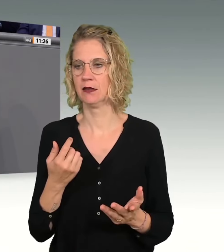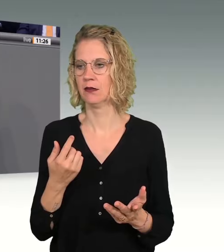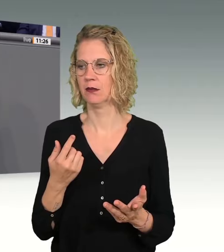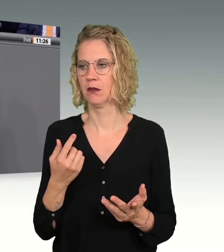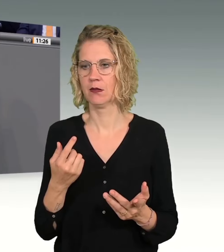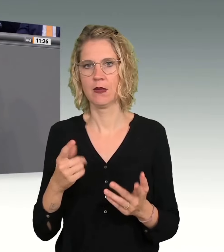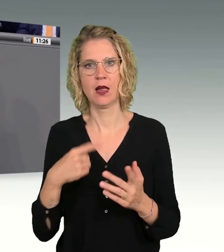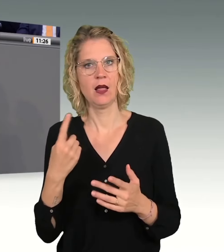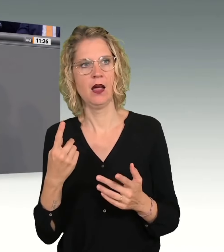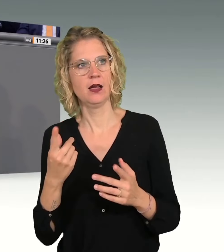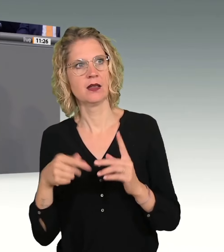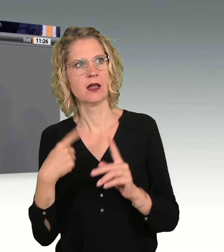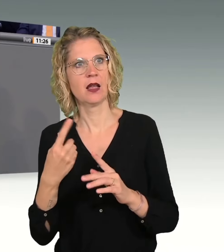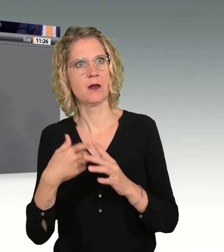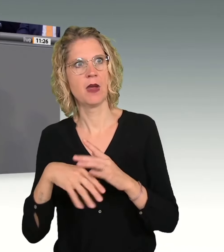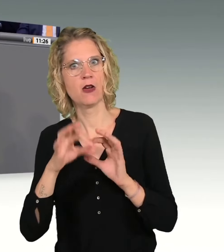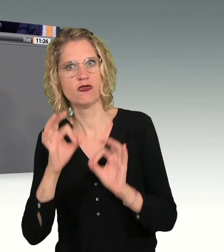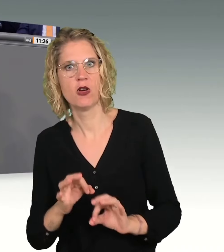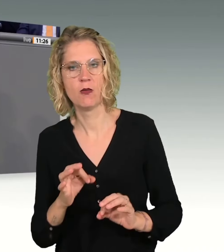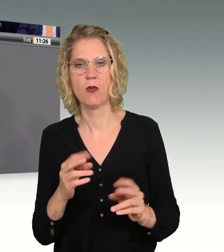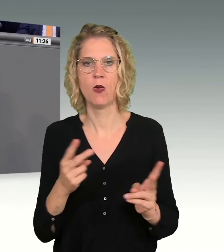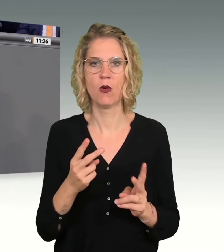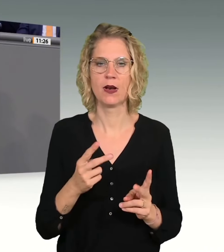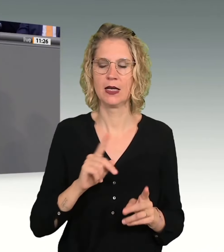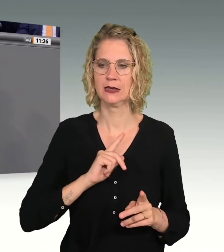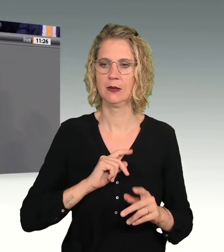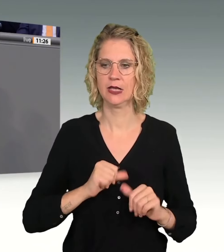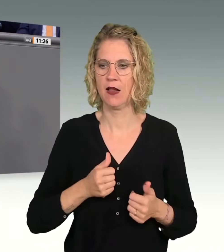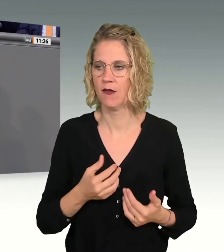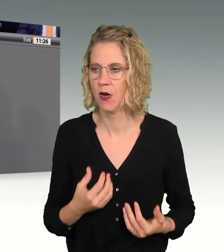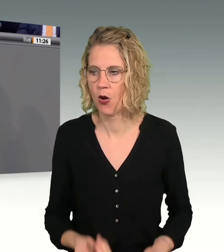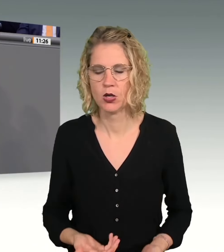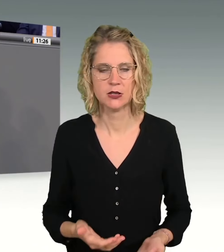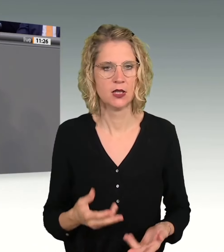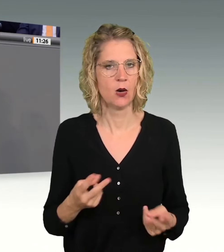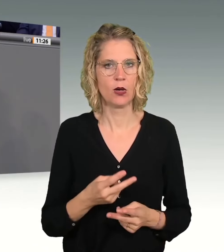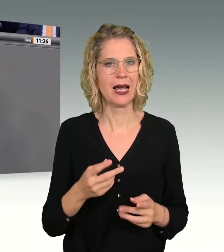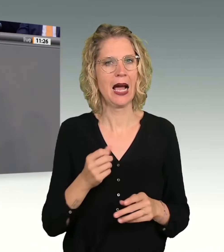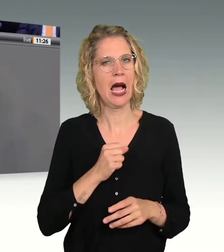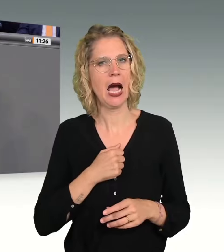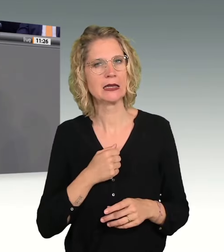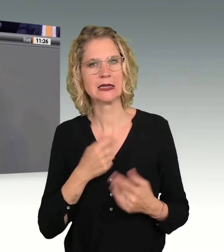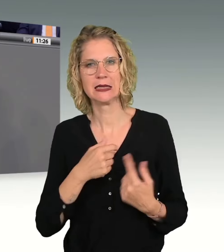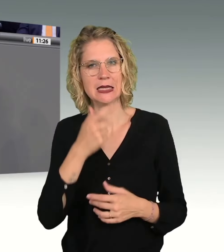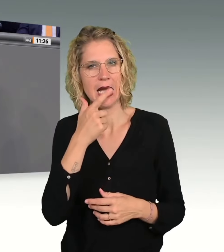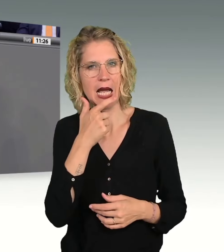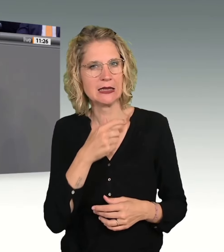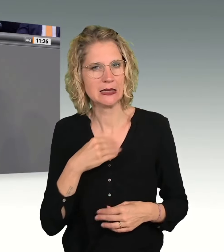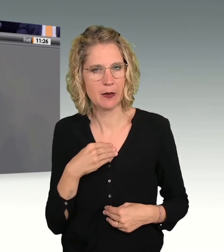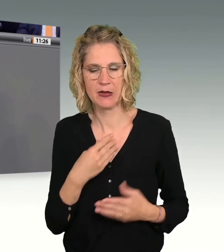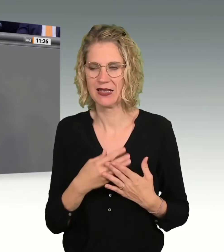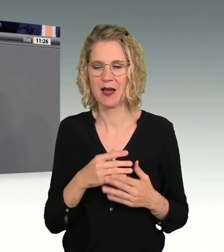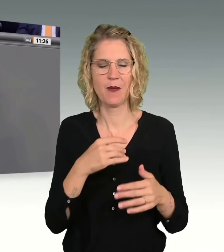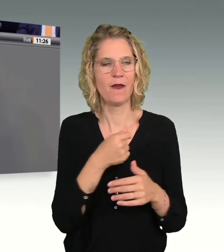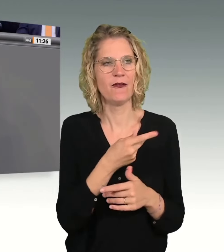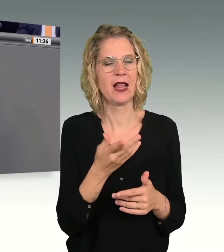Hilflosigkeit oder der Befürchtung, nicht ernst genommen zu werden, zeigen viele Frauen solche Taten nicht an. Manche Frauen